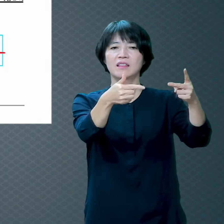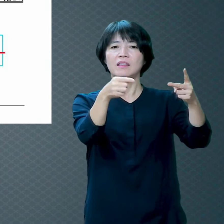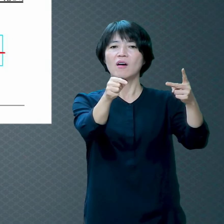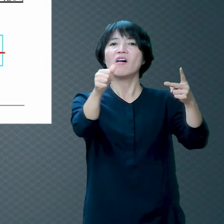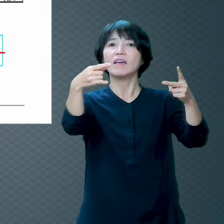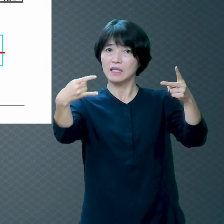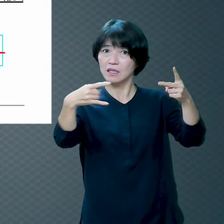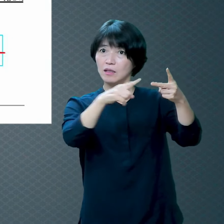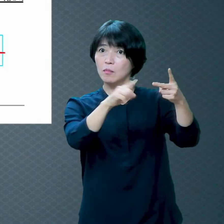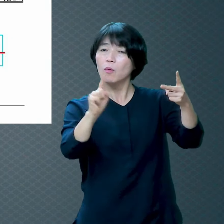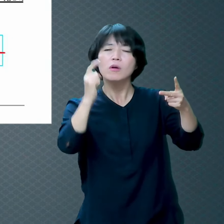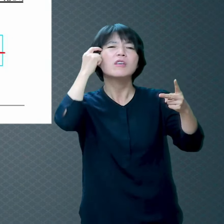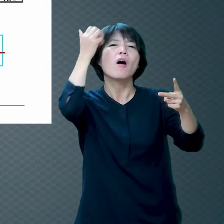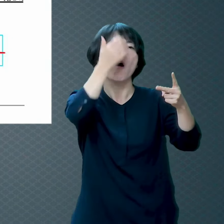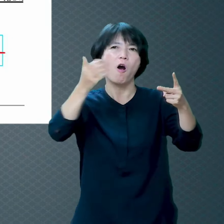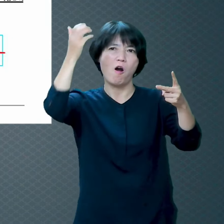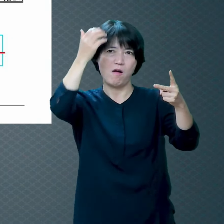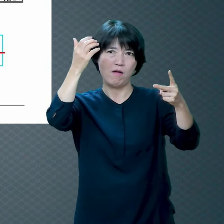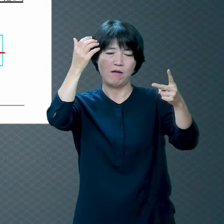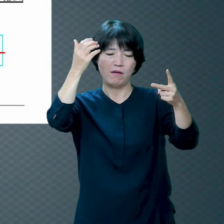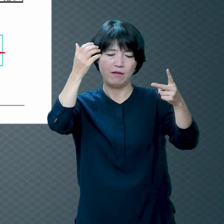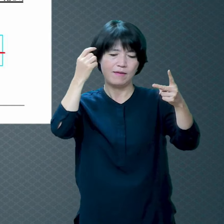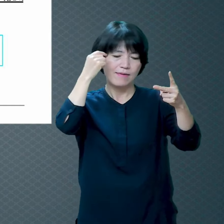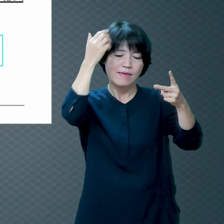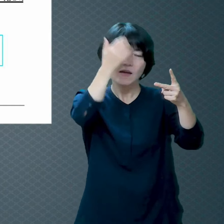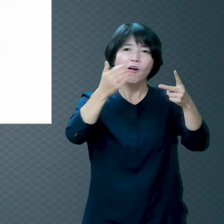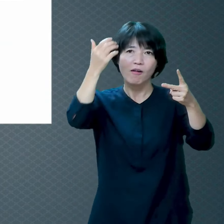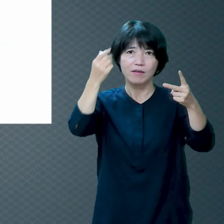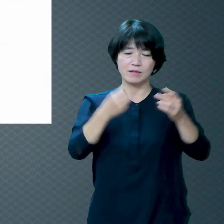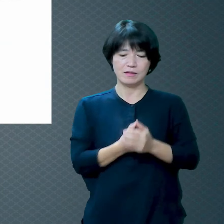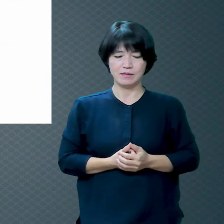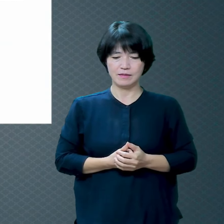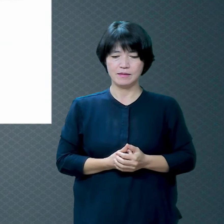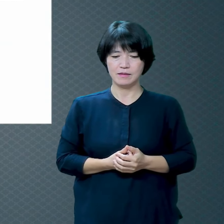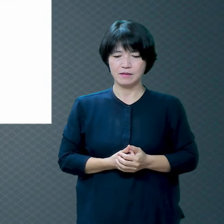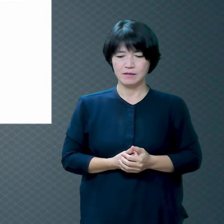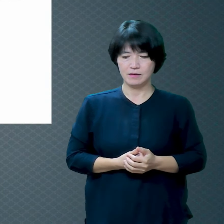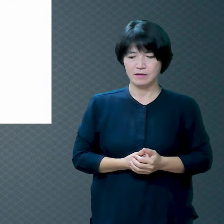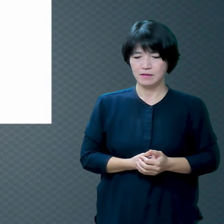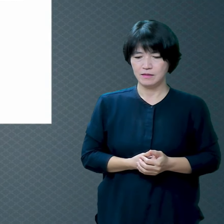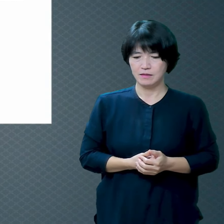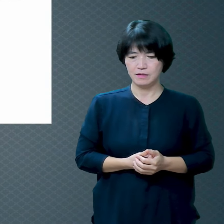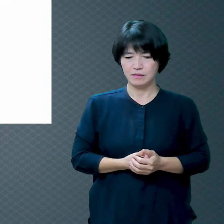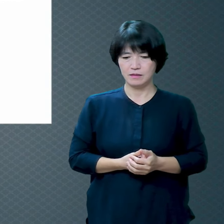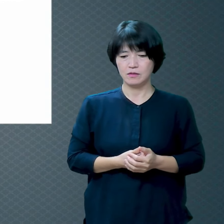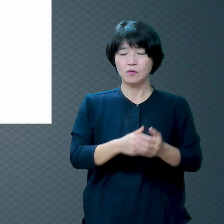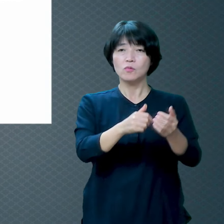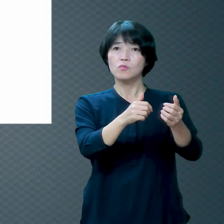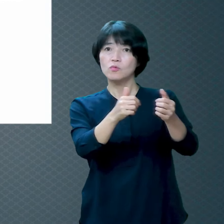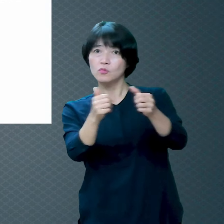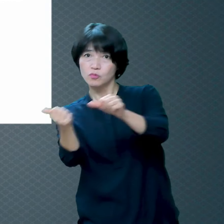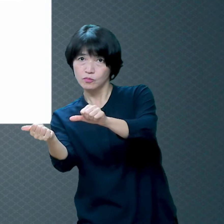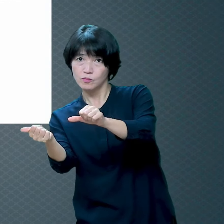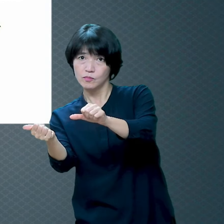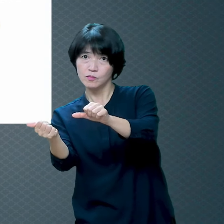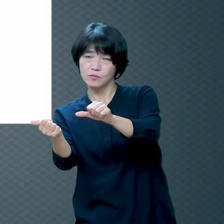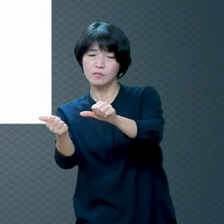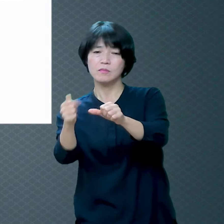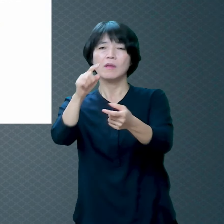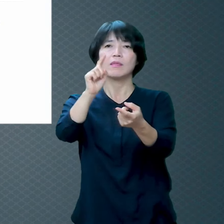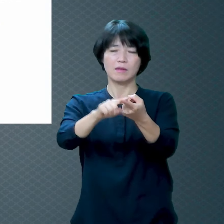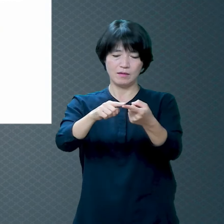영을 말하는 거예요 좀 더 죽음에 대한 성경적인